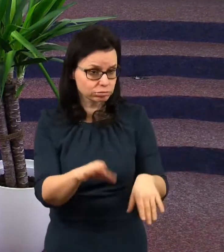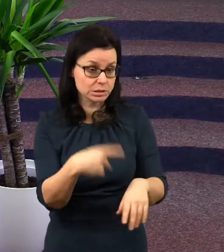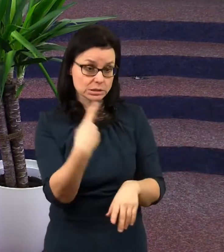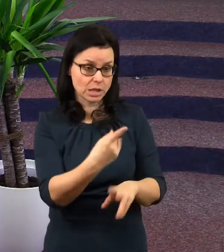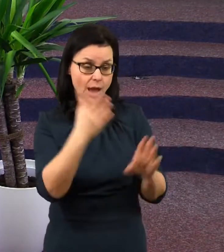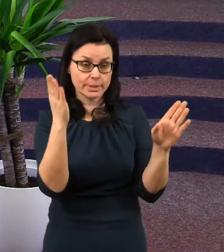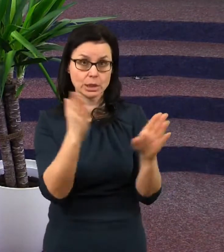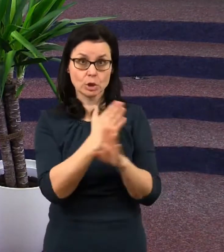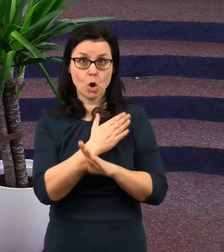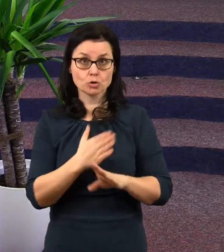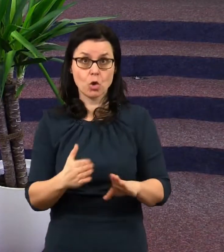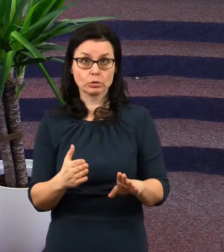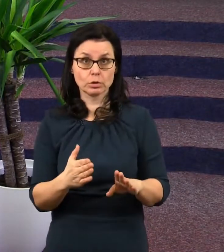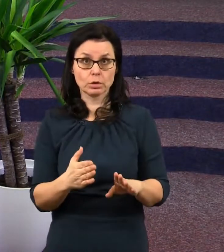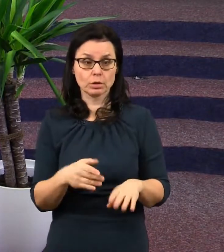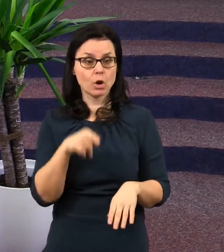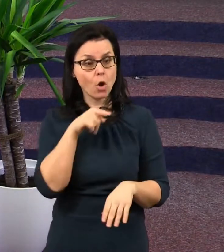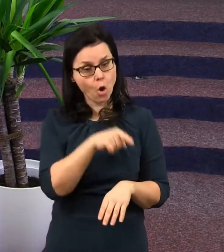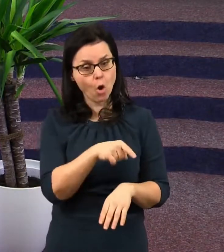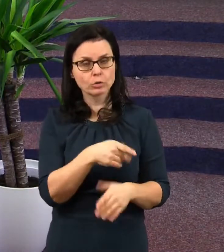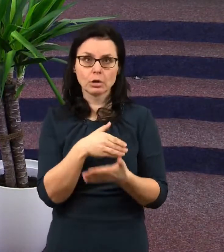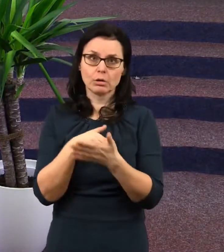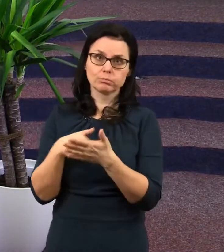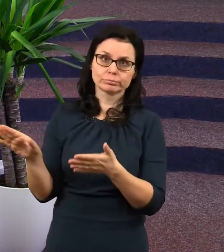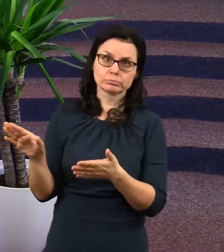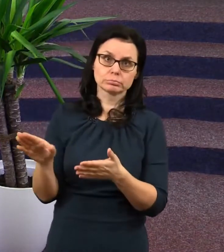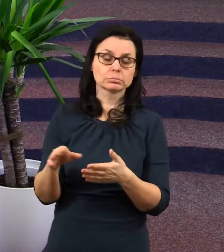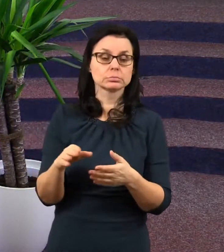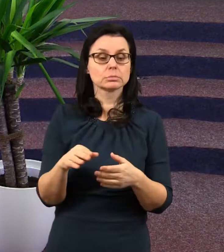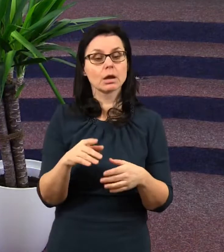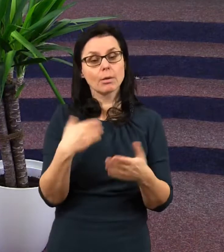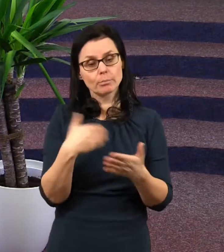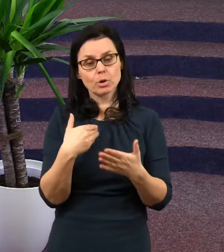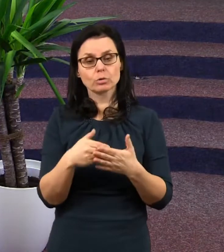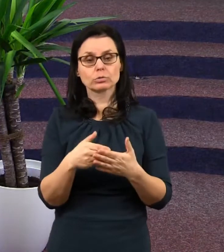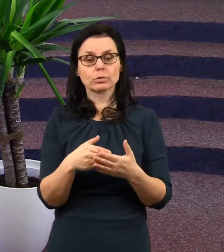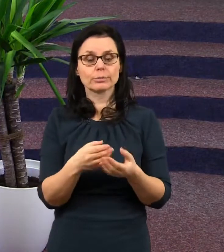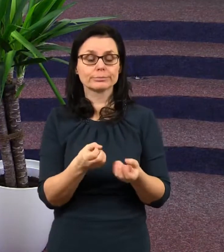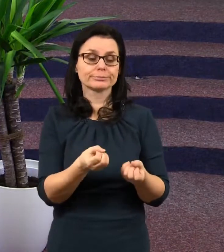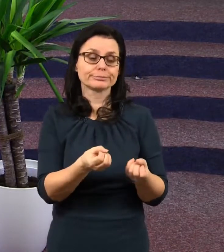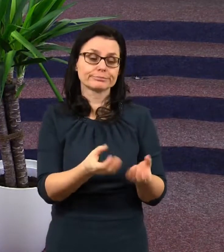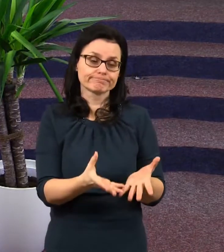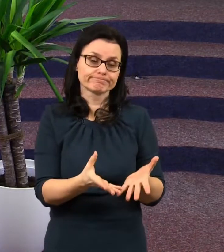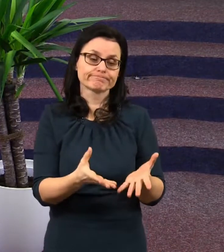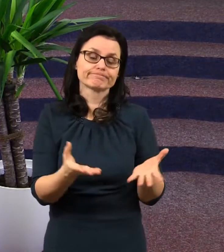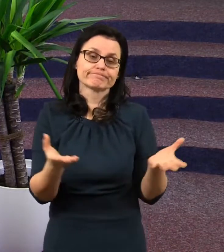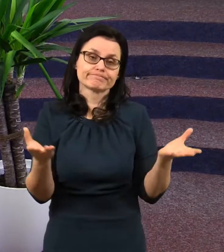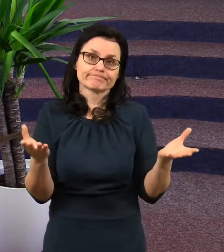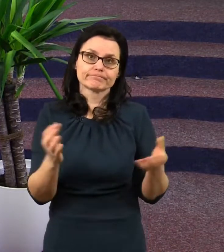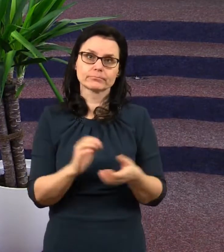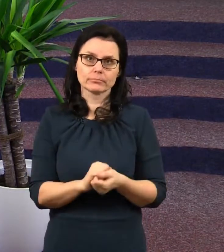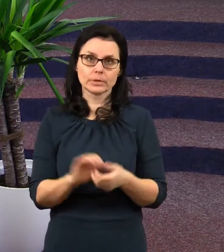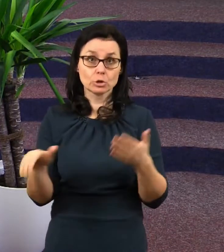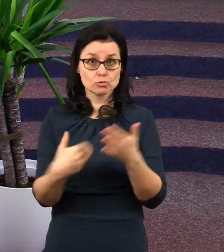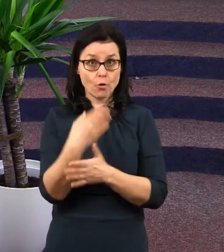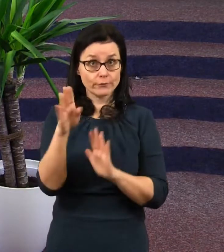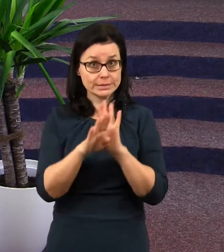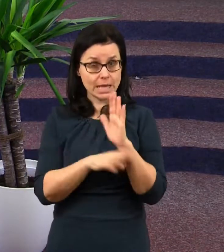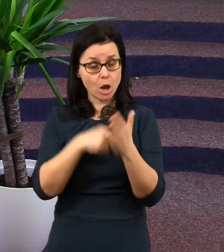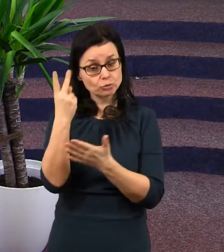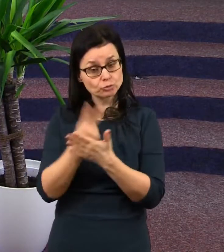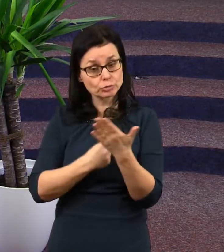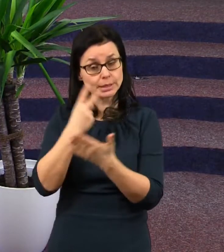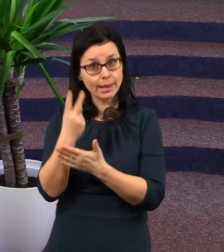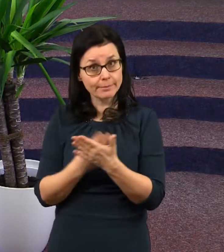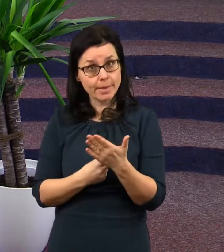rozhodli se pro ní a tak se jim jí dostalo. Mnohokrát v Novém zákoně čteme, když